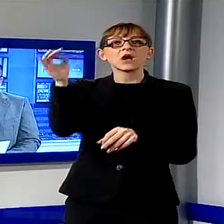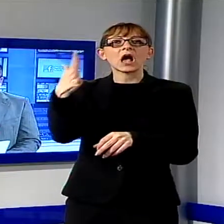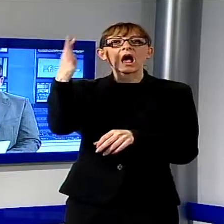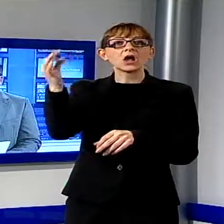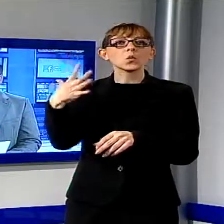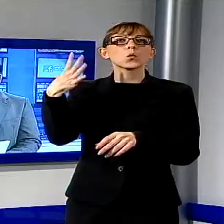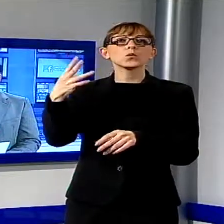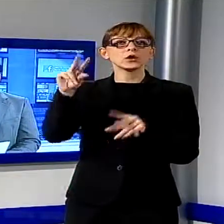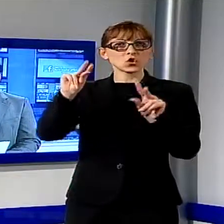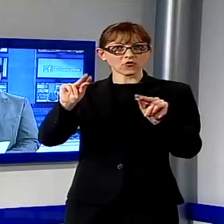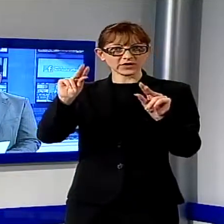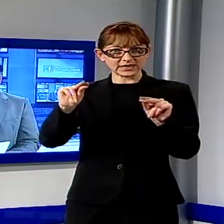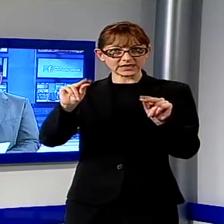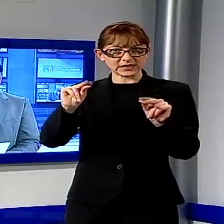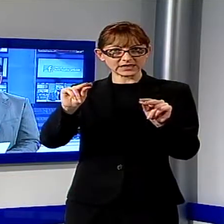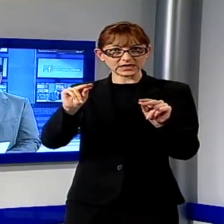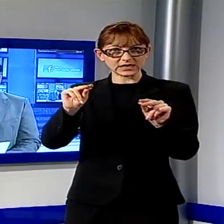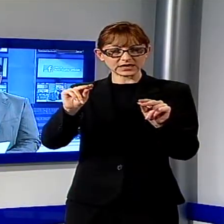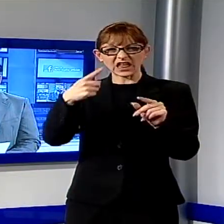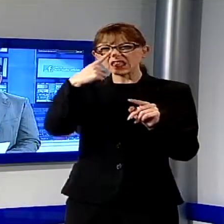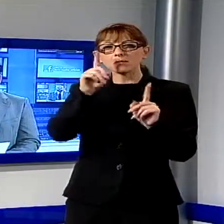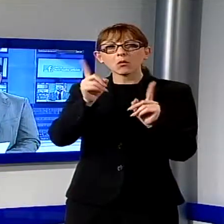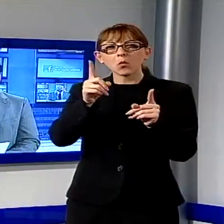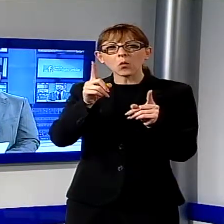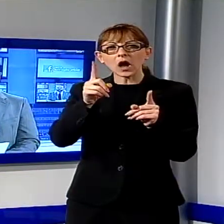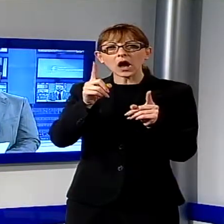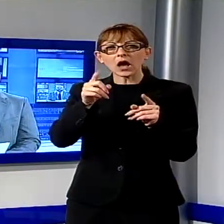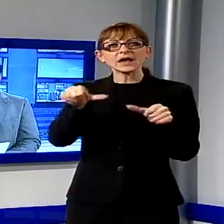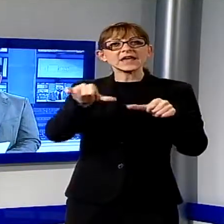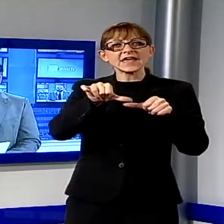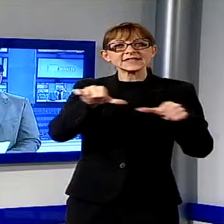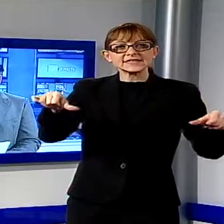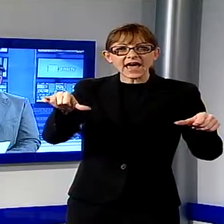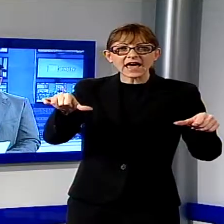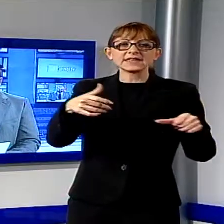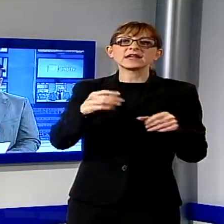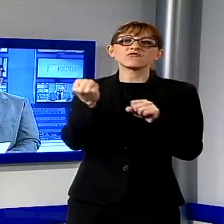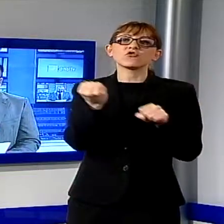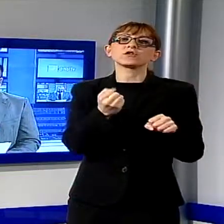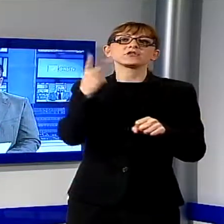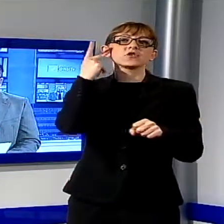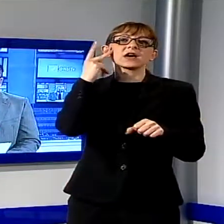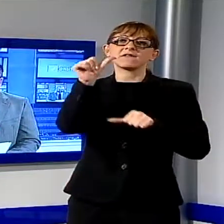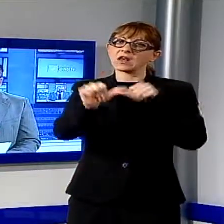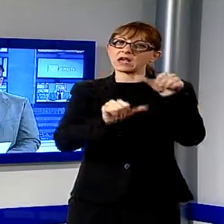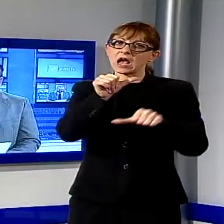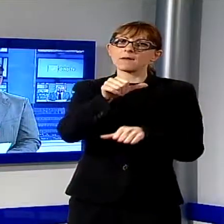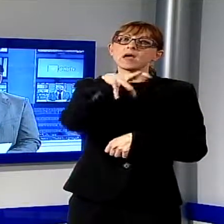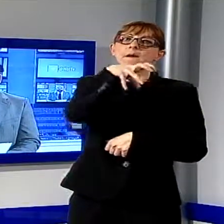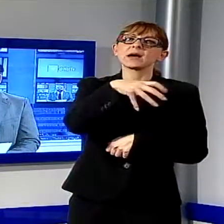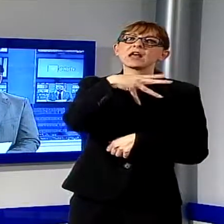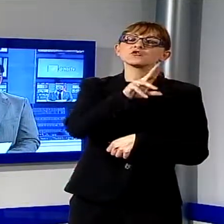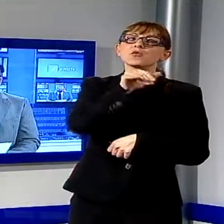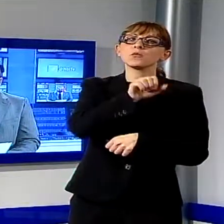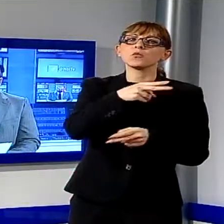mesi. Primo fra tutto il trasferimento della Fondazione Carnevale dal Palazzo delle Muse alla Cittadella